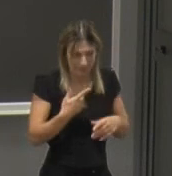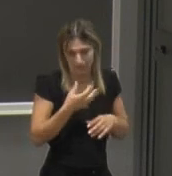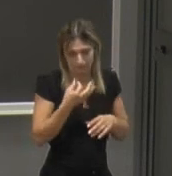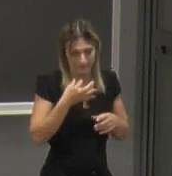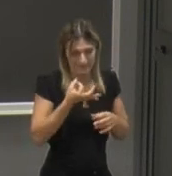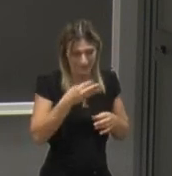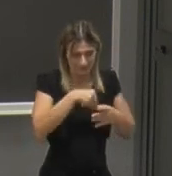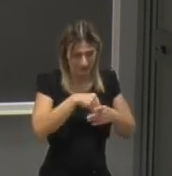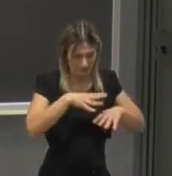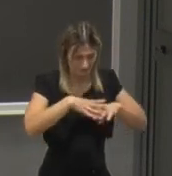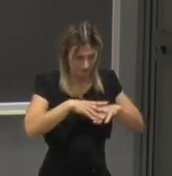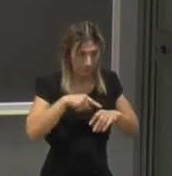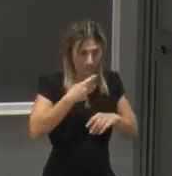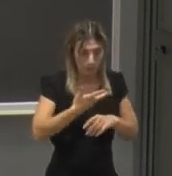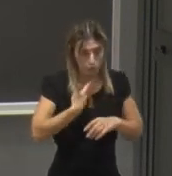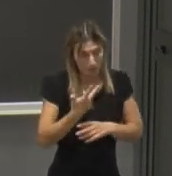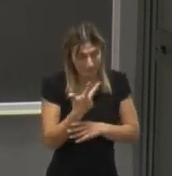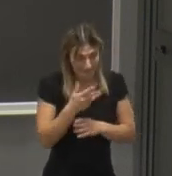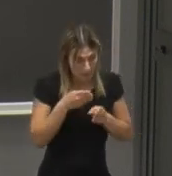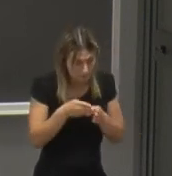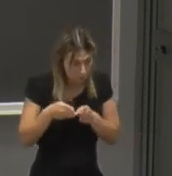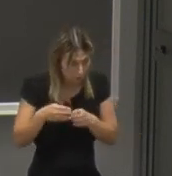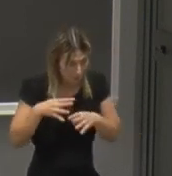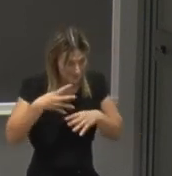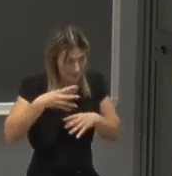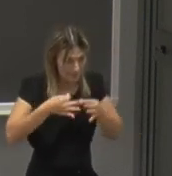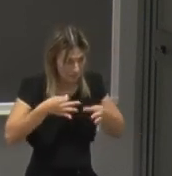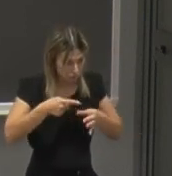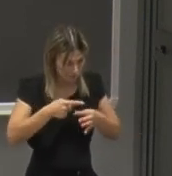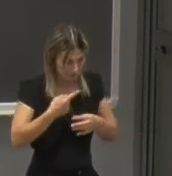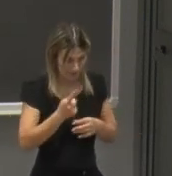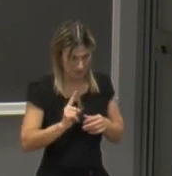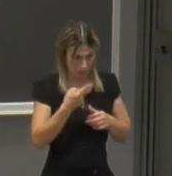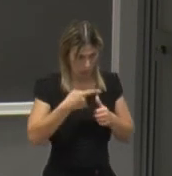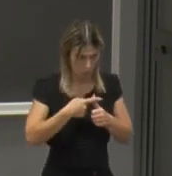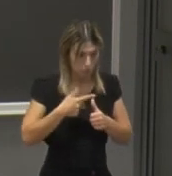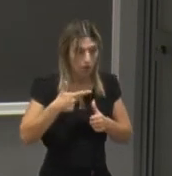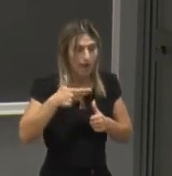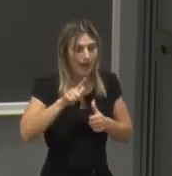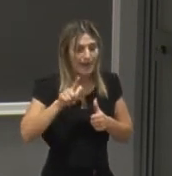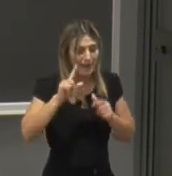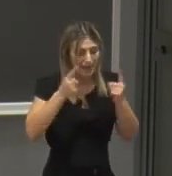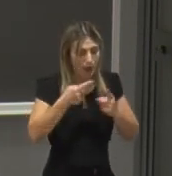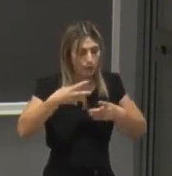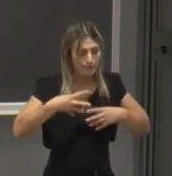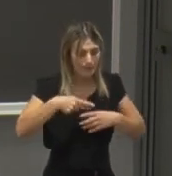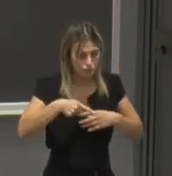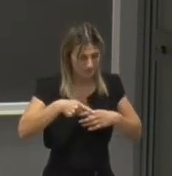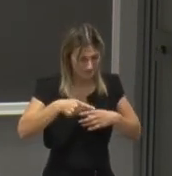abbiamo però tre percorsi magistrali a seguire uno la laurea magistrale in matematica che quindi